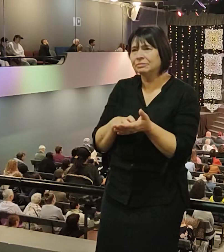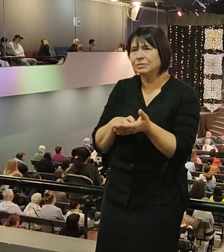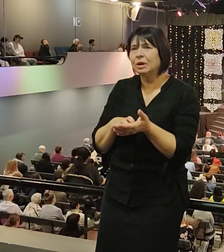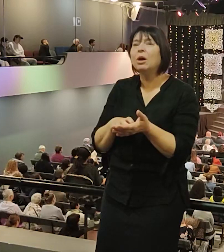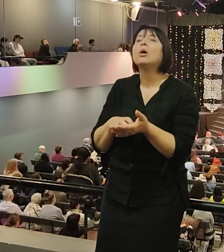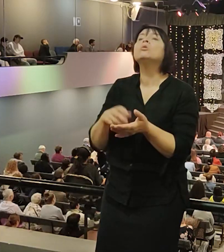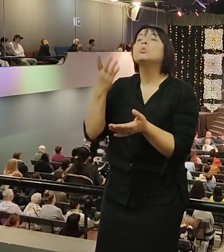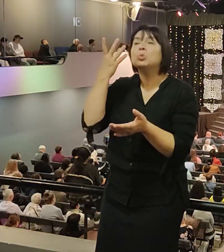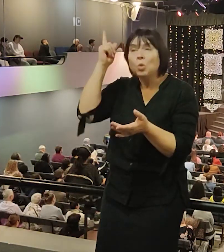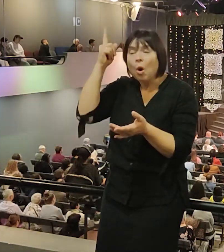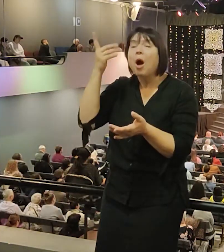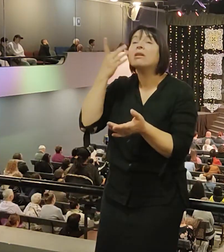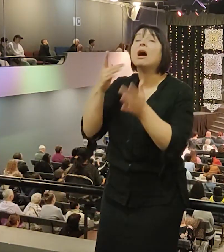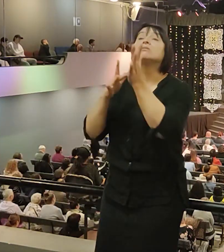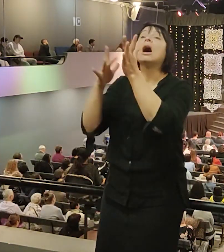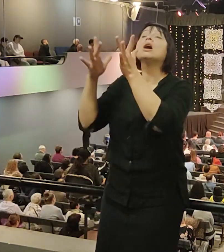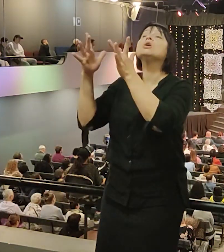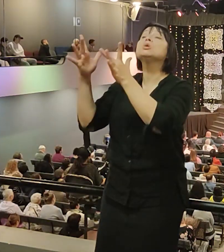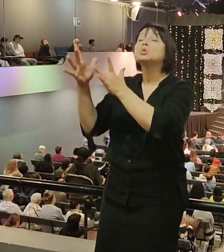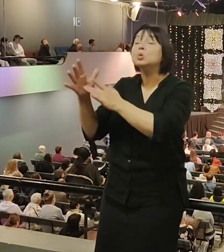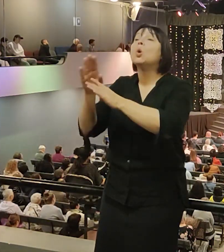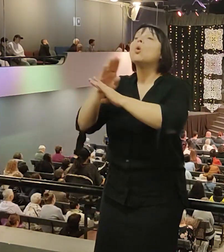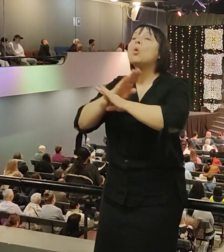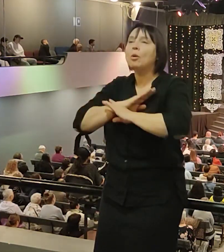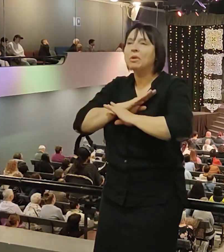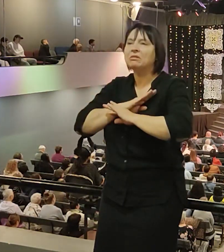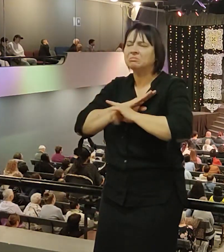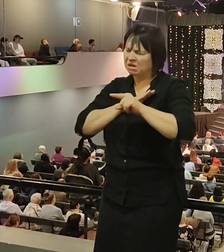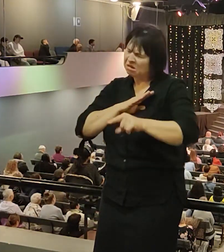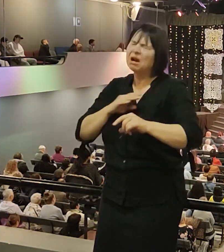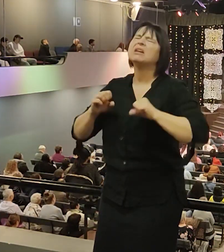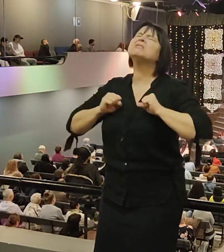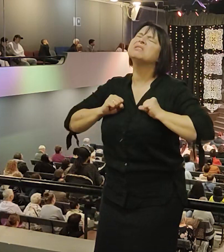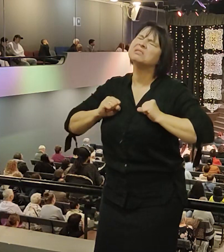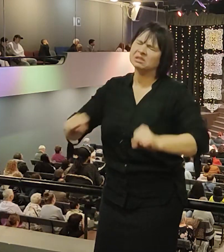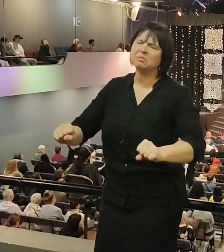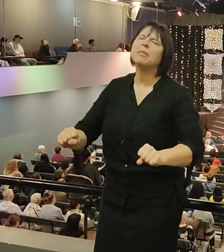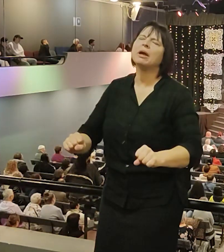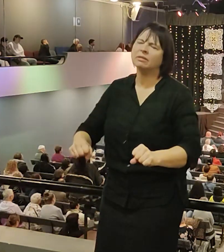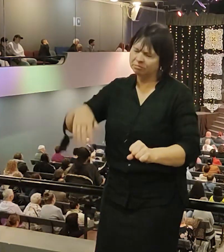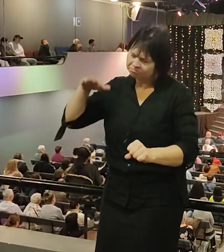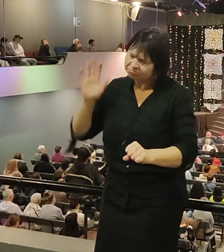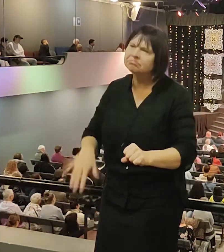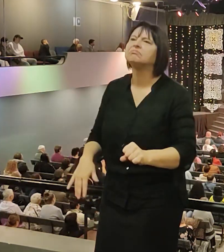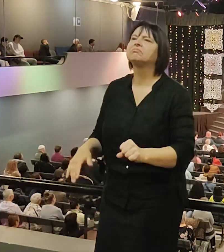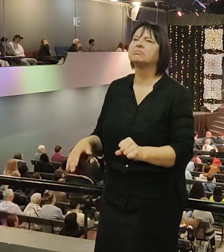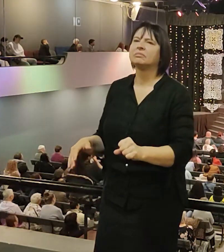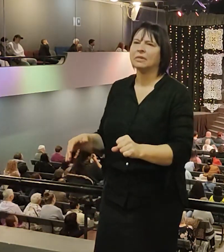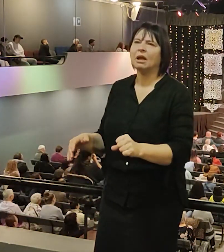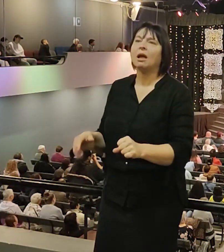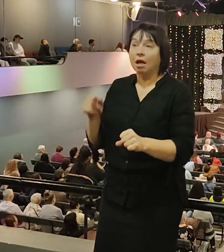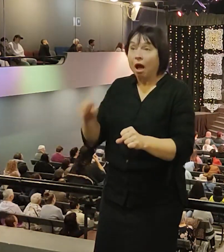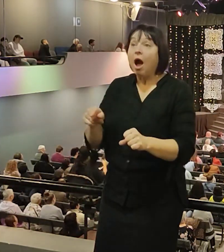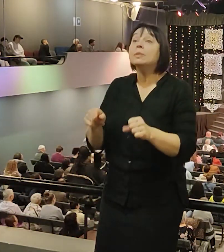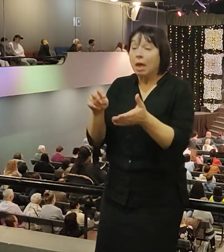смерти Иисуса Христа они публично сделали это. Они пошли, рискуя